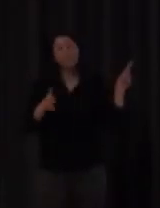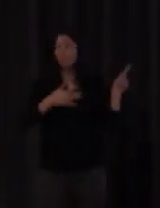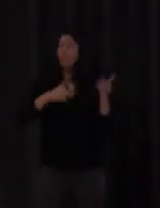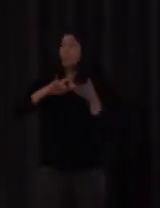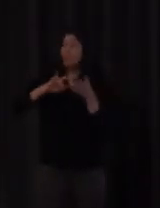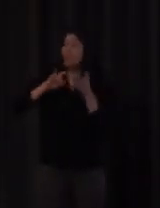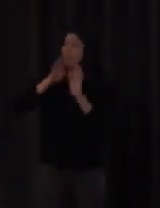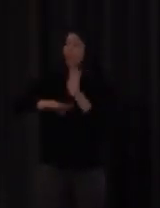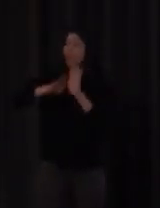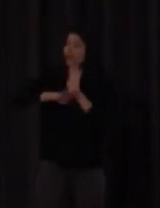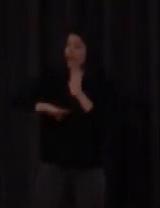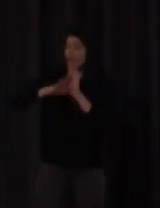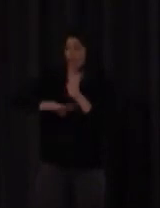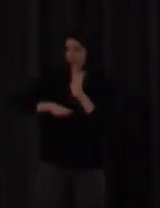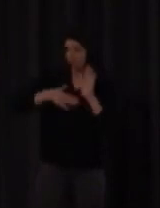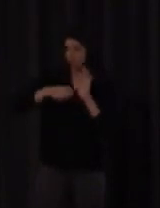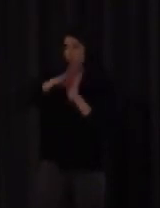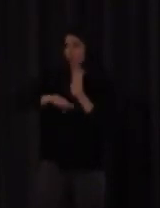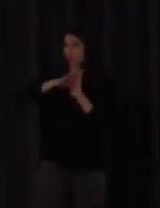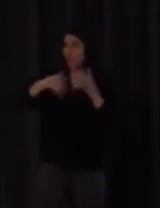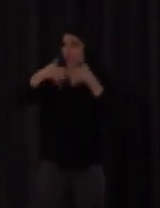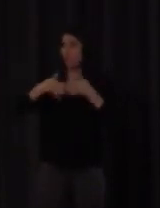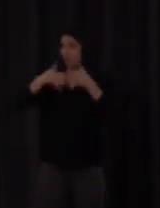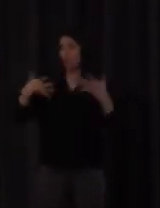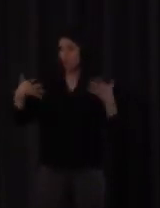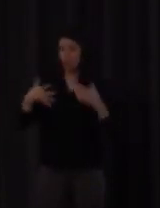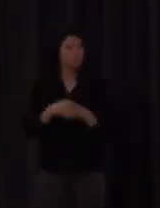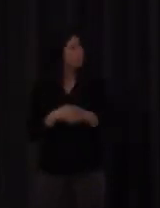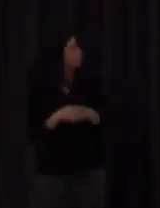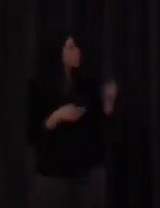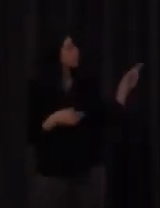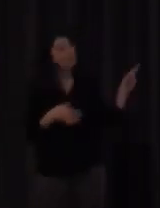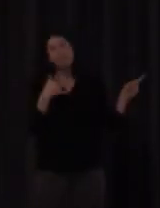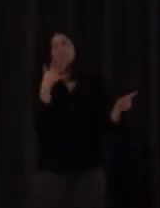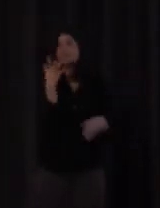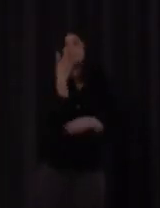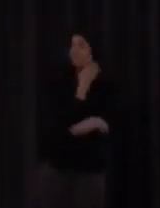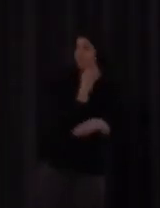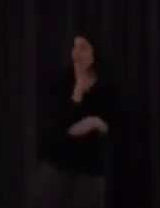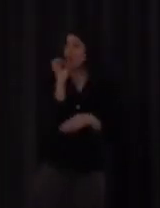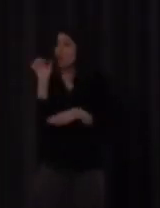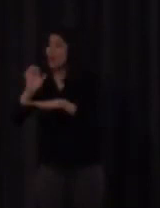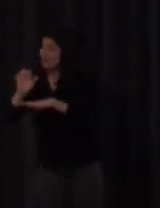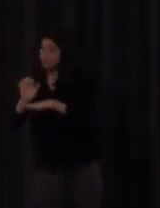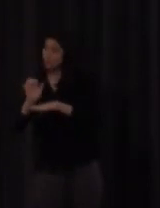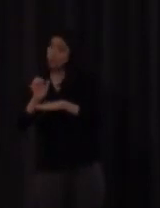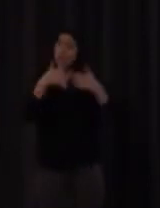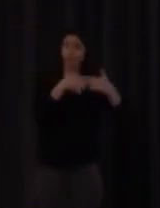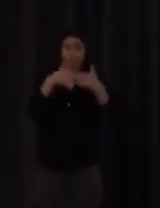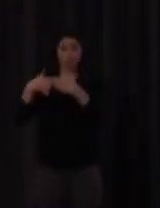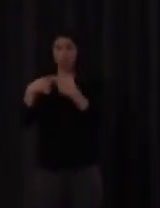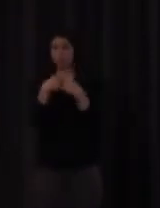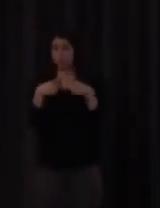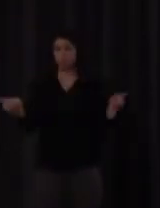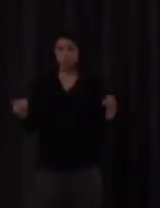el funcionamiento es muy distinto de la primaria a la secundaria principalmente